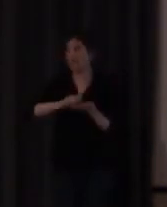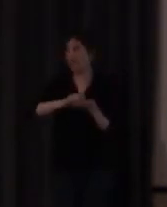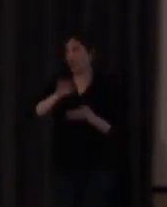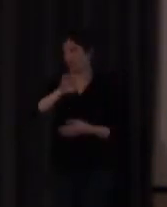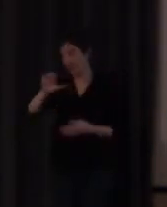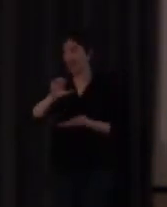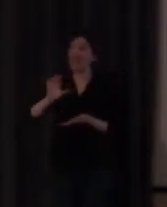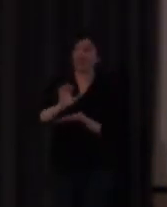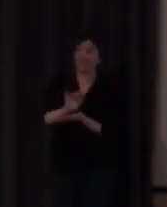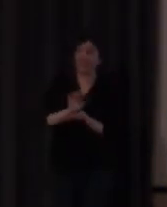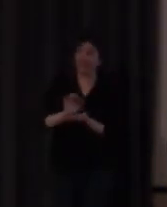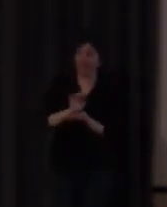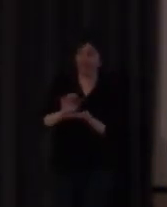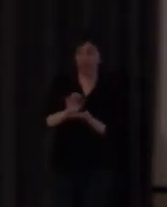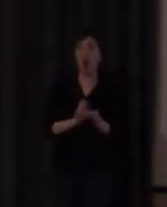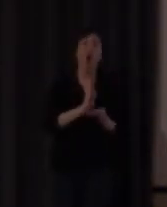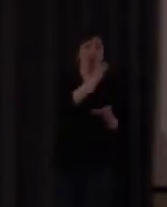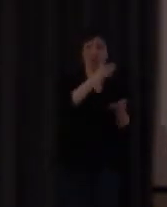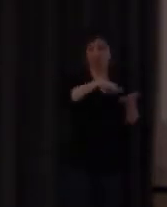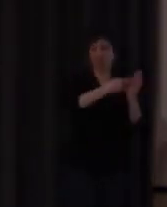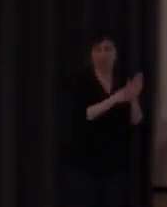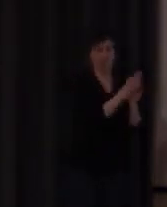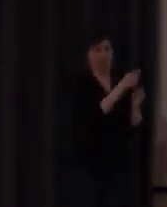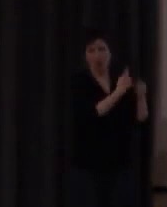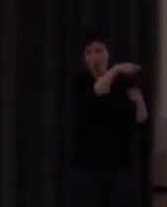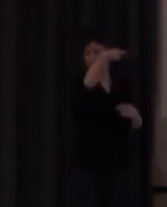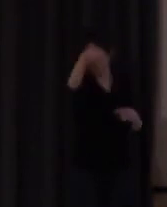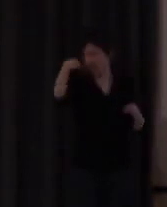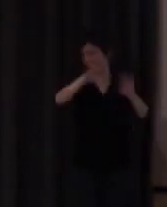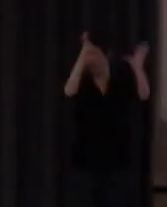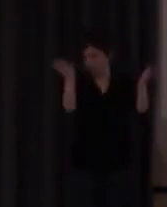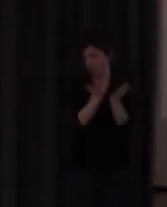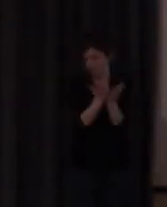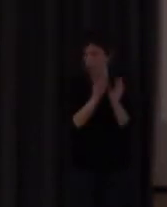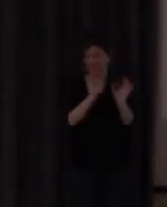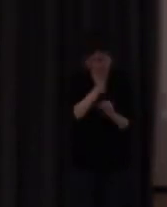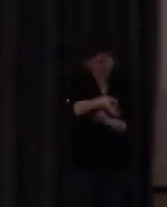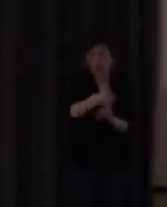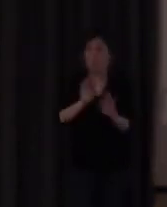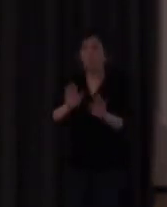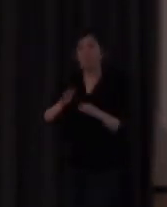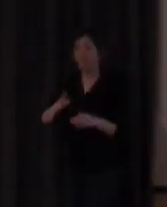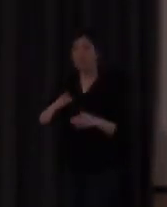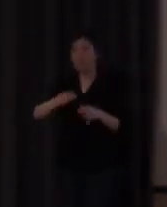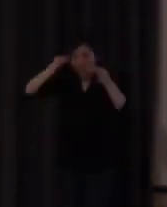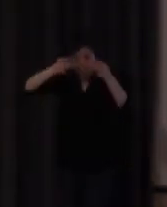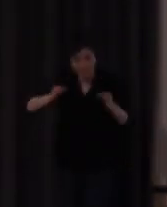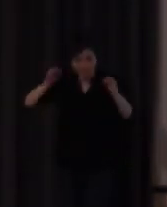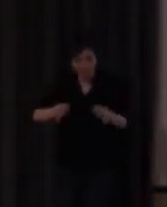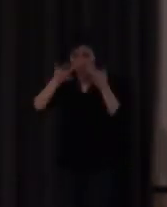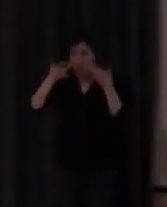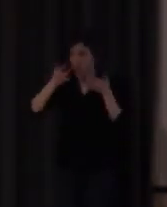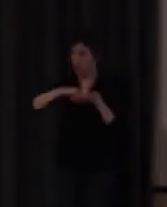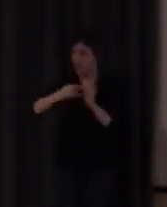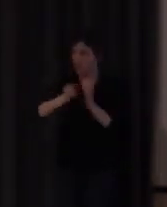alfabética hay otros sistemas de tomas de notas de anotación pero como tal como tal no son sistemas de escritura y